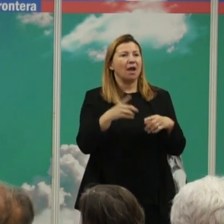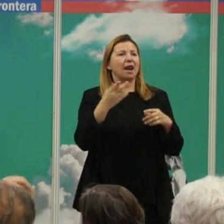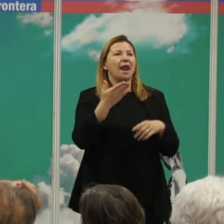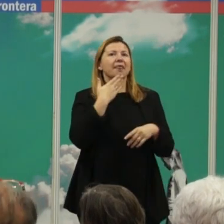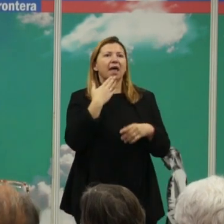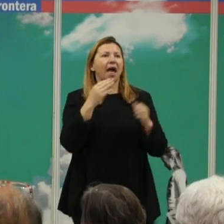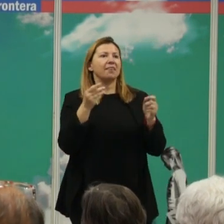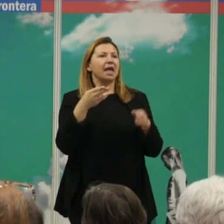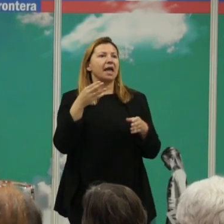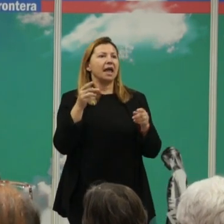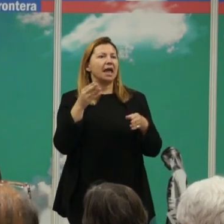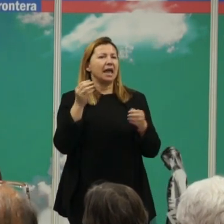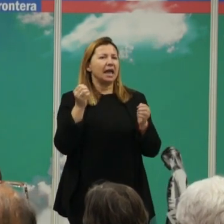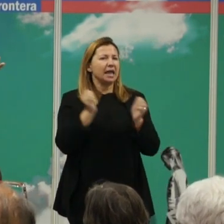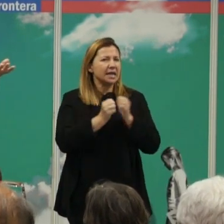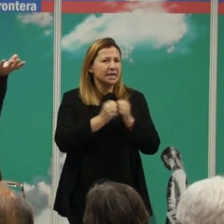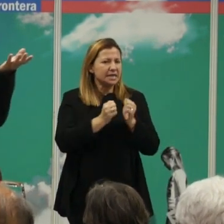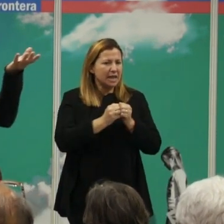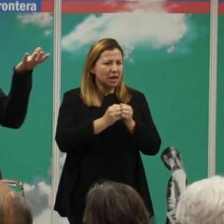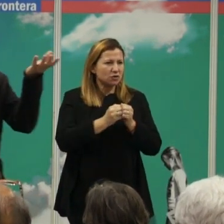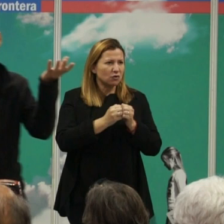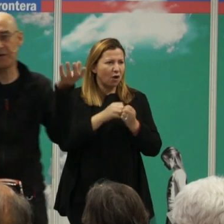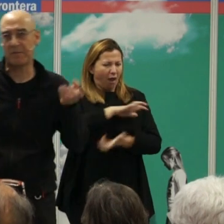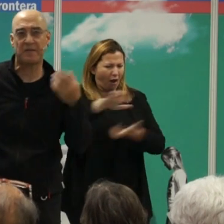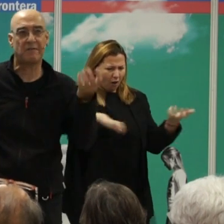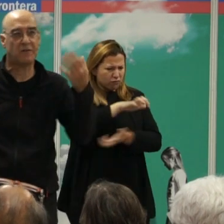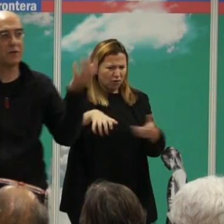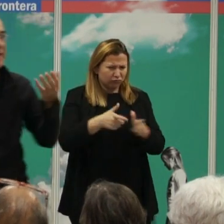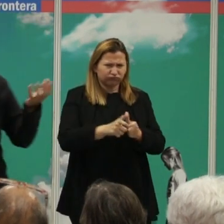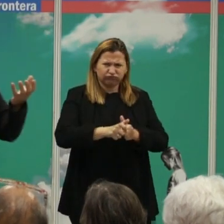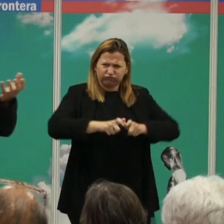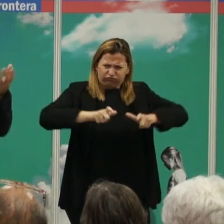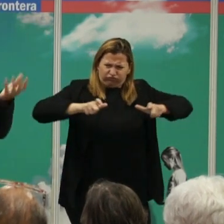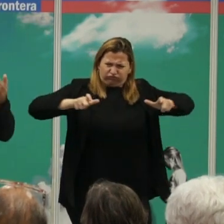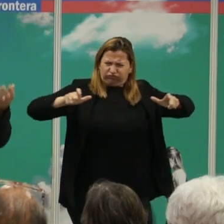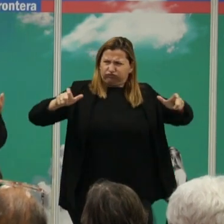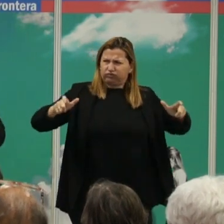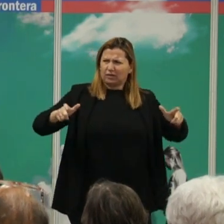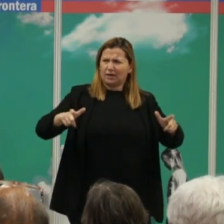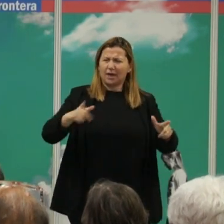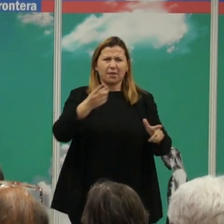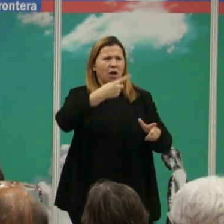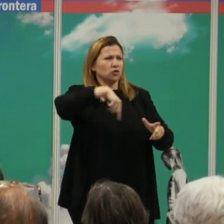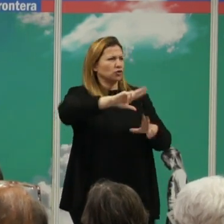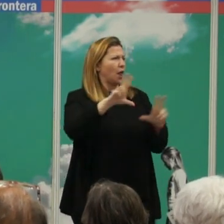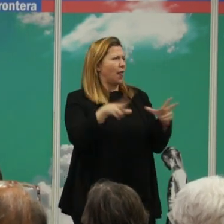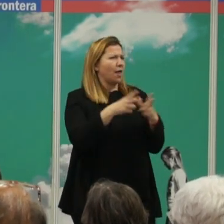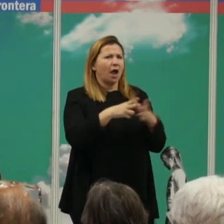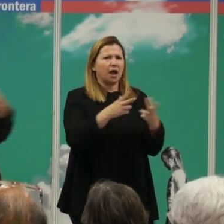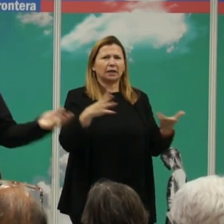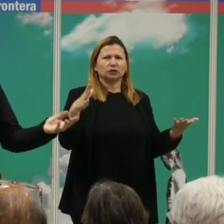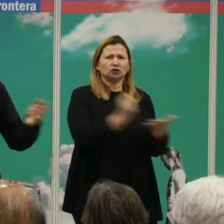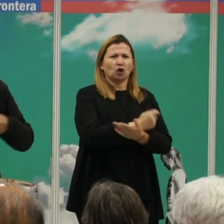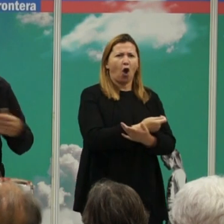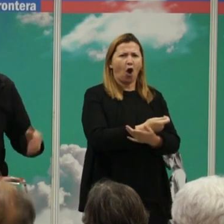algo parecido a eso los niveles de violencia aumentan mucho y eso se corresponde con esa especie de visión ideal que tenemos nosotros de las sociedades medievales en que todos